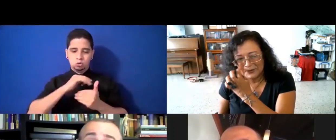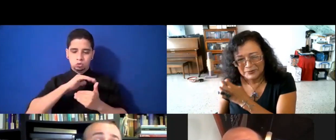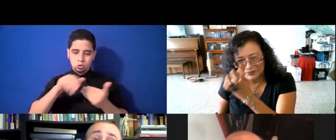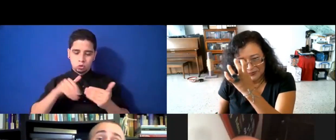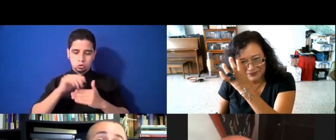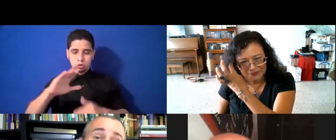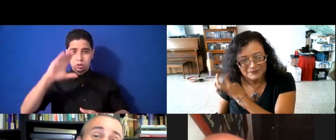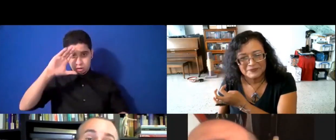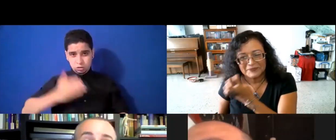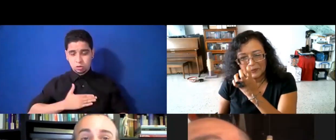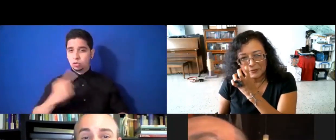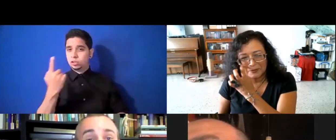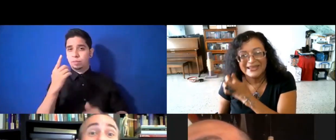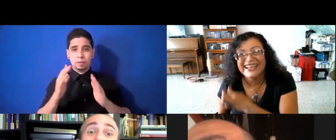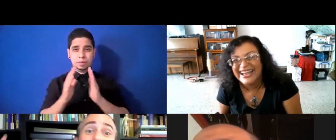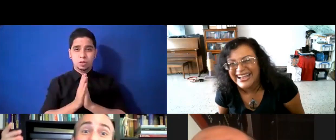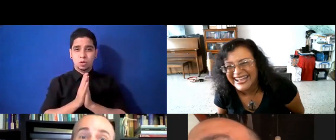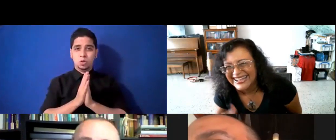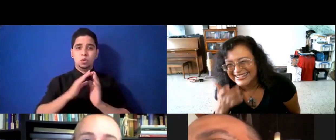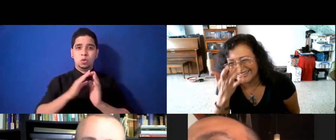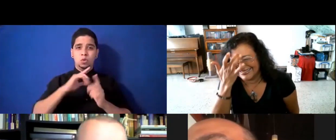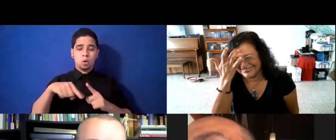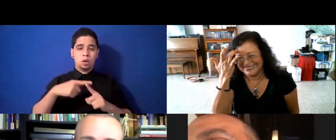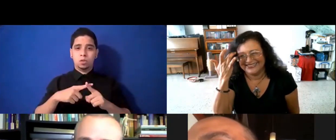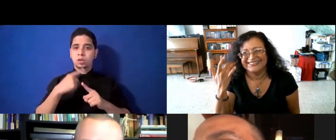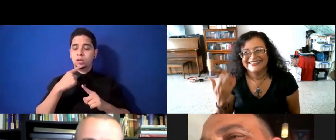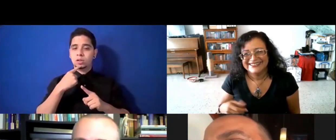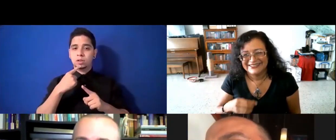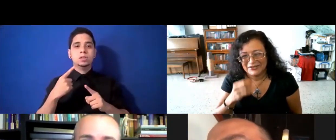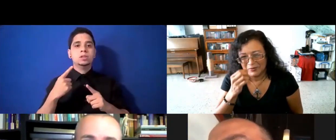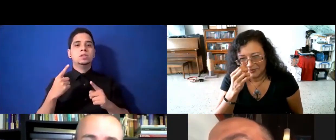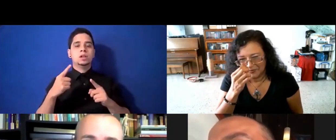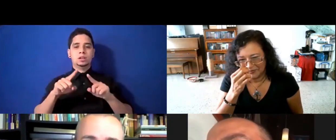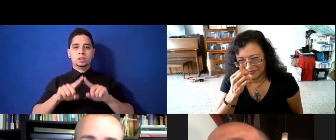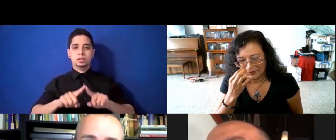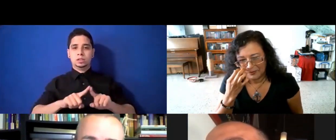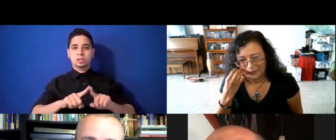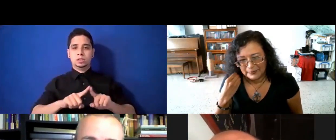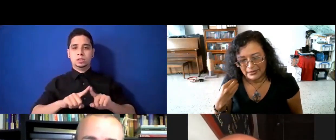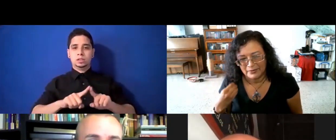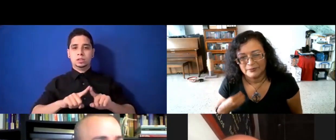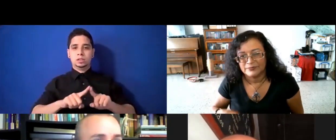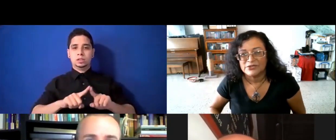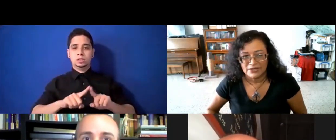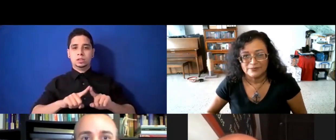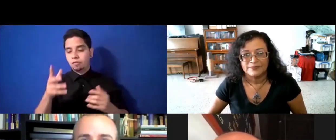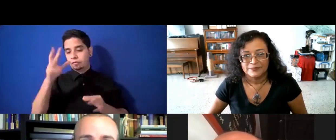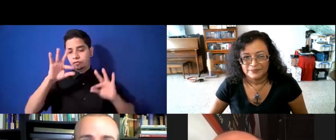digo, y Adriana sabe, que me cuca, cuando me digo, la diferencia, de cada cosa, es el apoyo familiar, todo lo que hemos logrado,